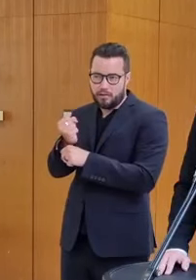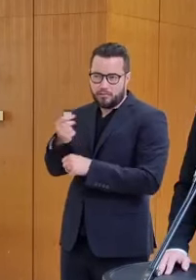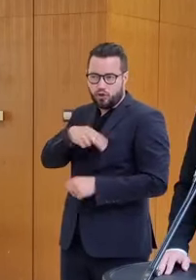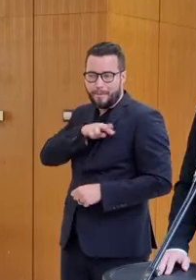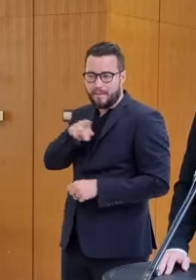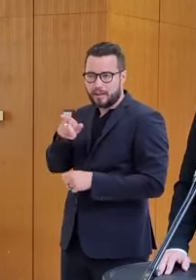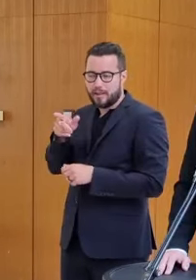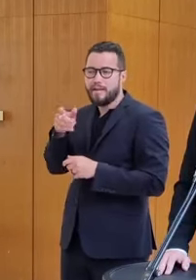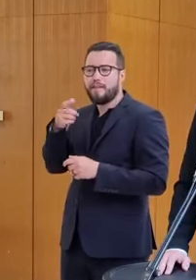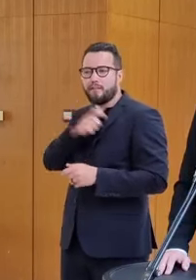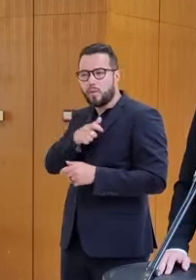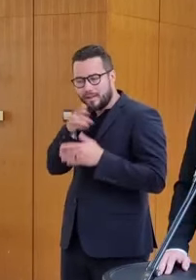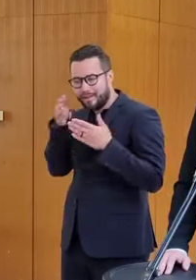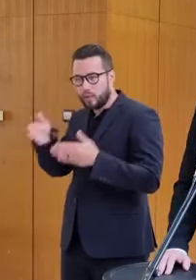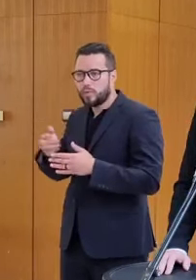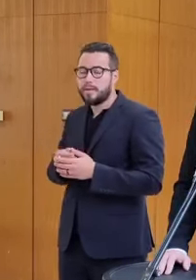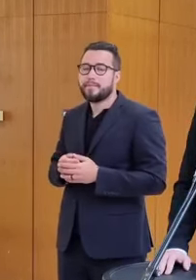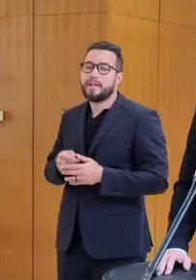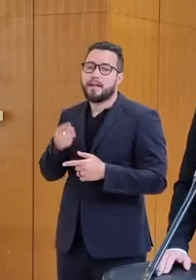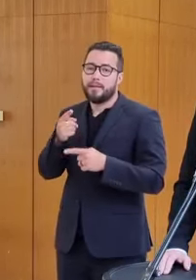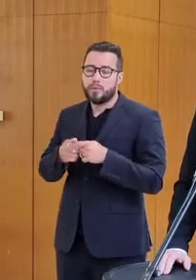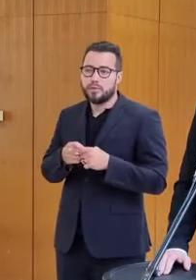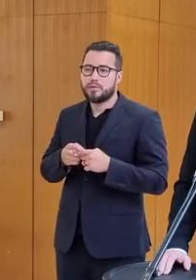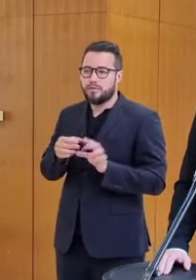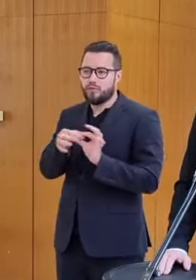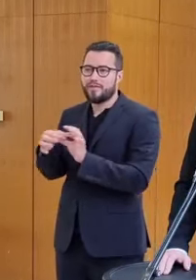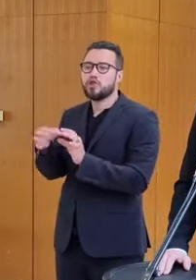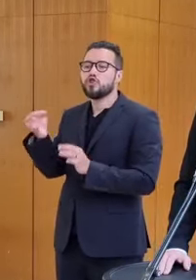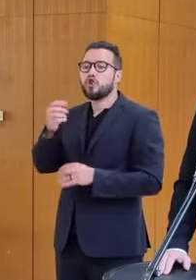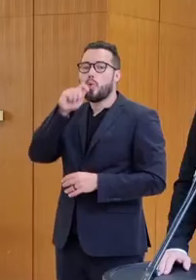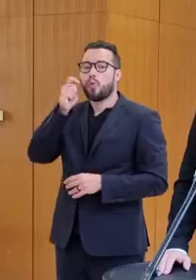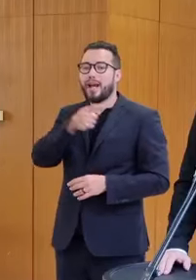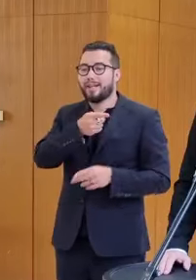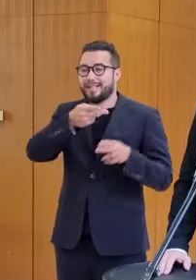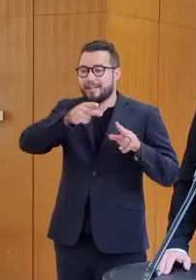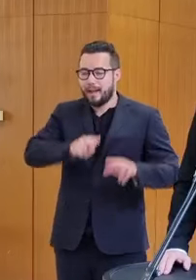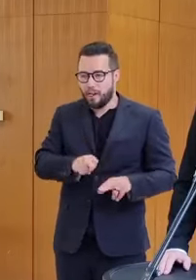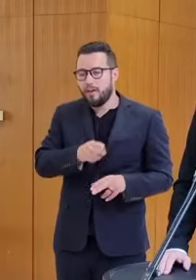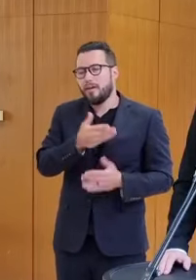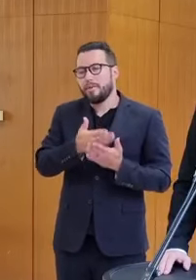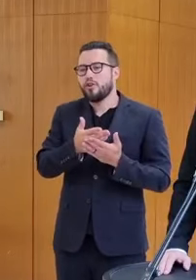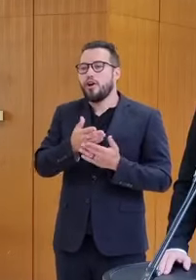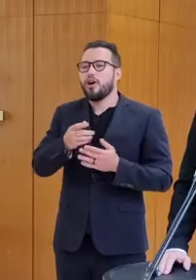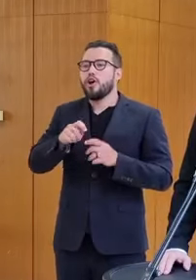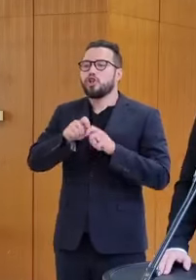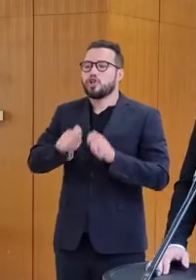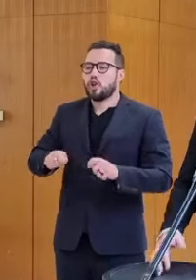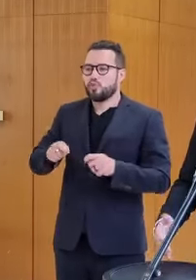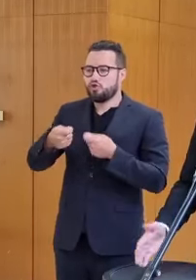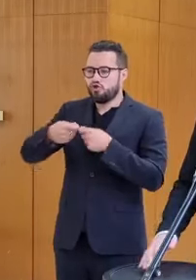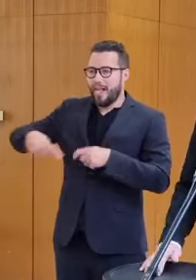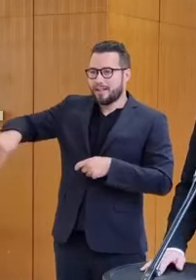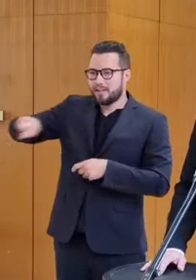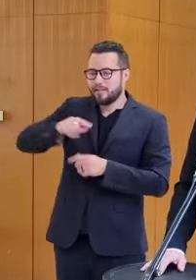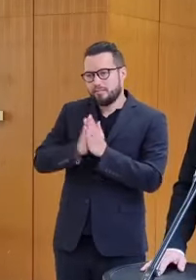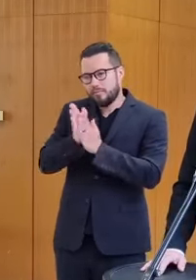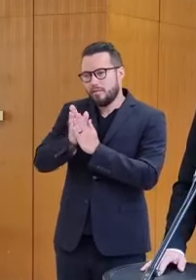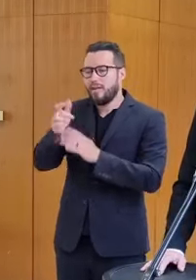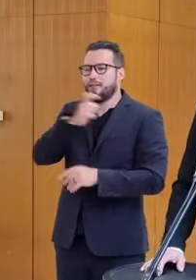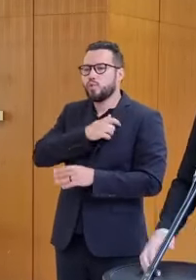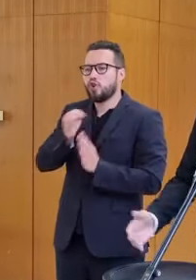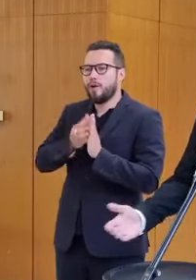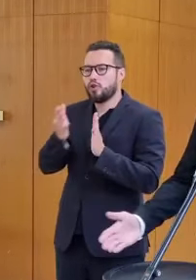svoju funkciu. A aj v súvislosti s tým, čo sa na Ukrajine deje, tak rozhodnutie krajín bolo, aby jeho funkčné obdobie bolo